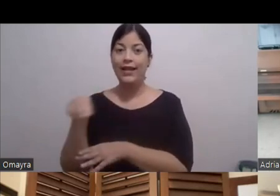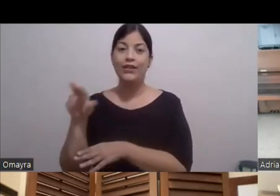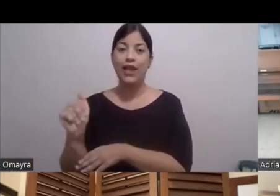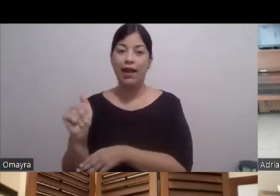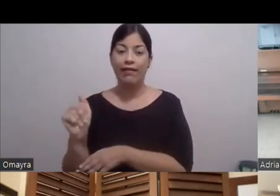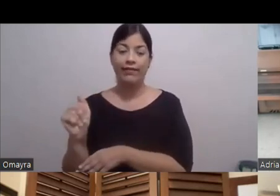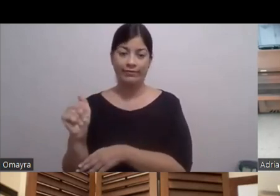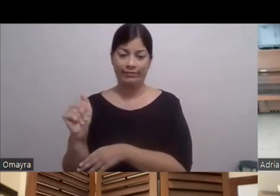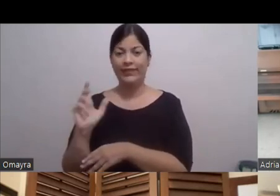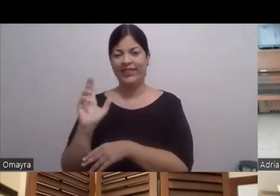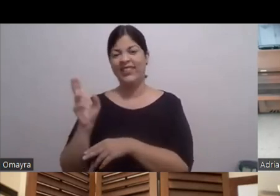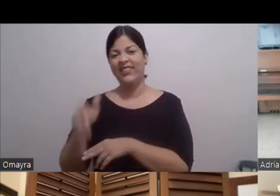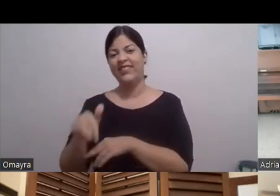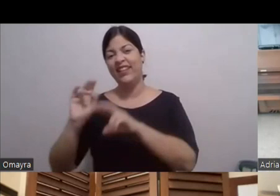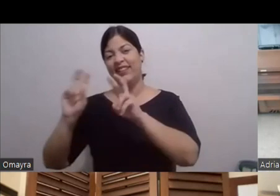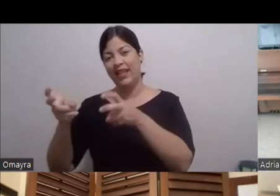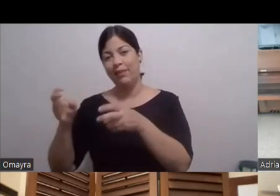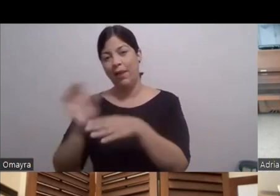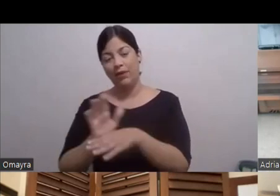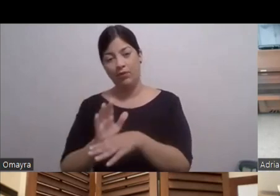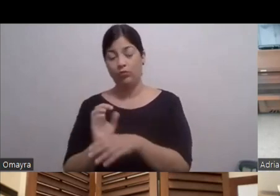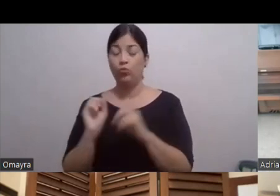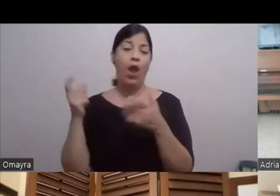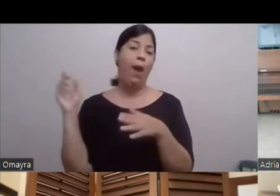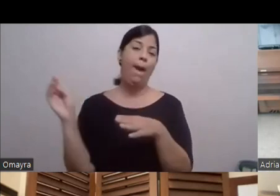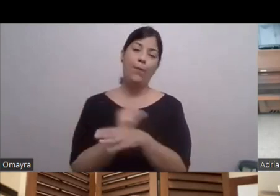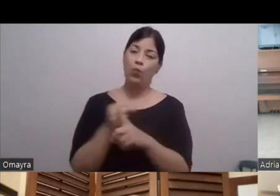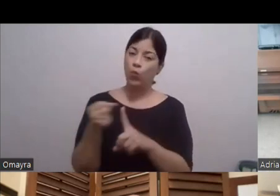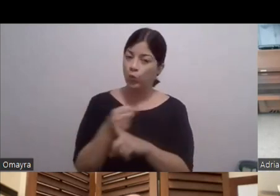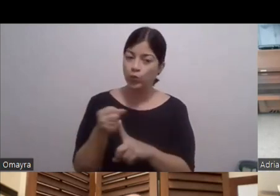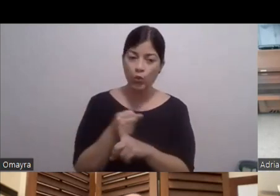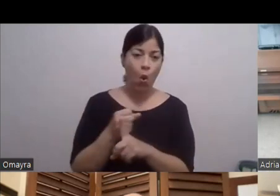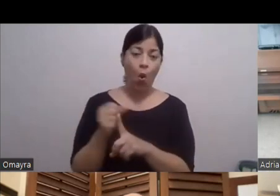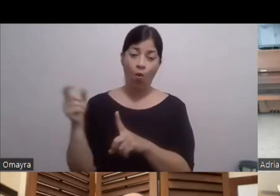Todo ese Abuso Que se vivió En ese momento Y es una película Que de verdad